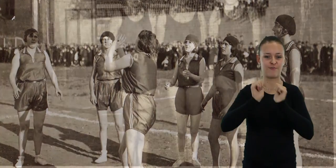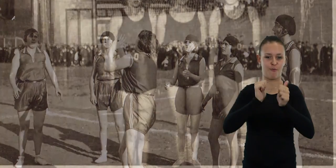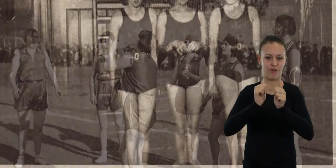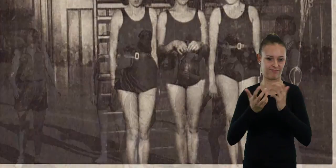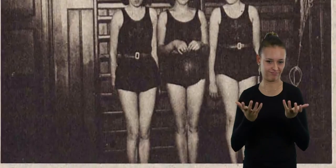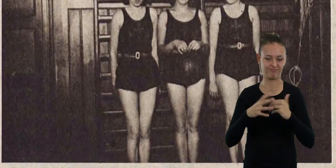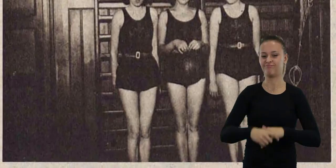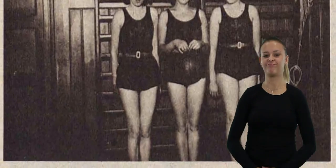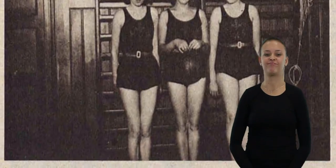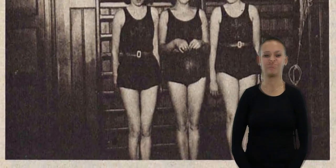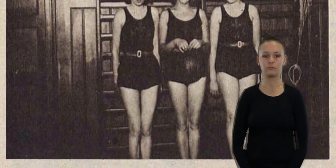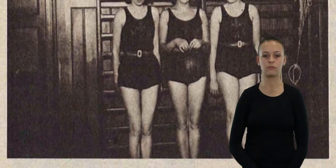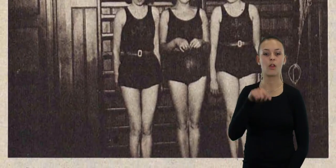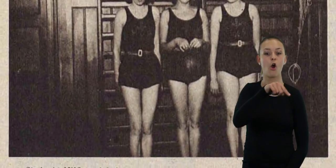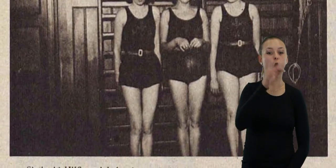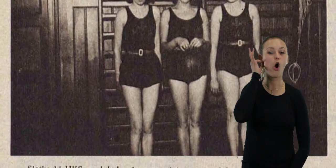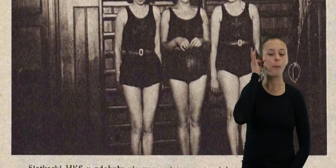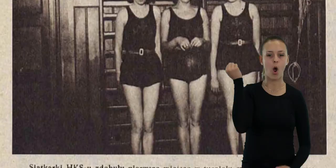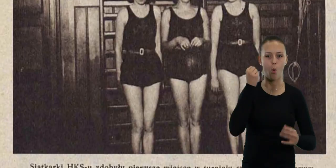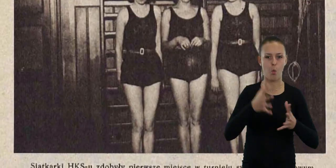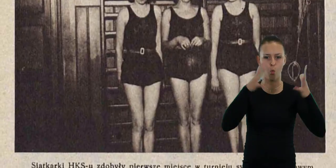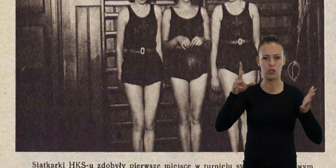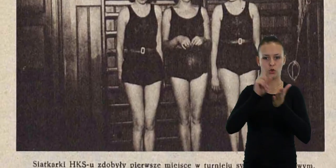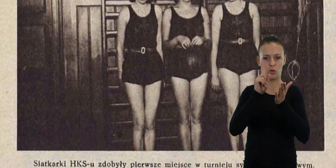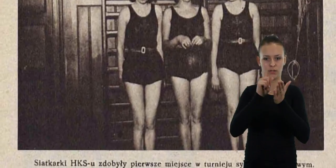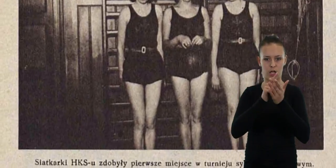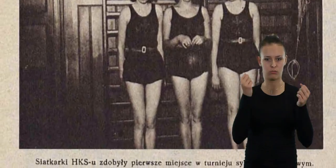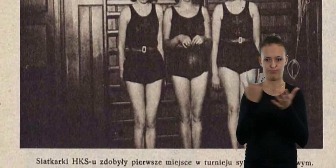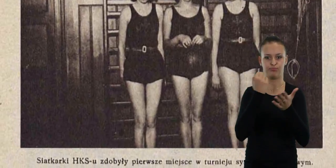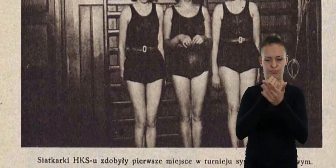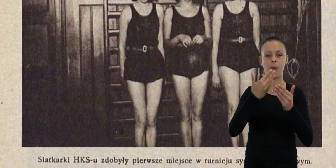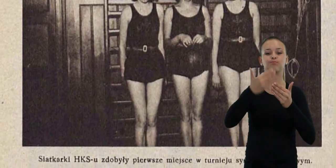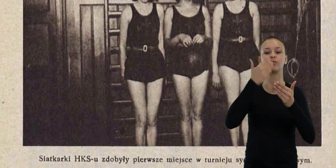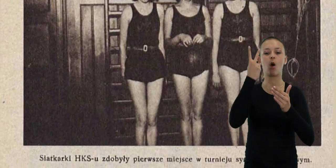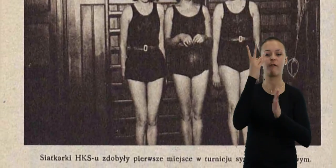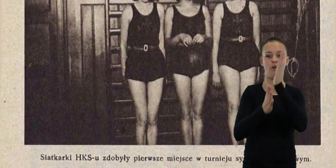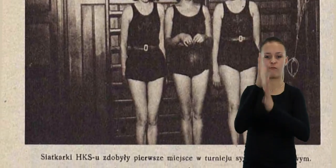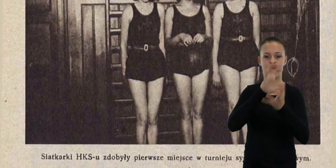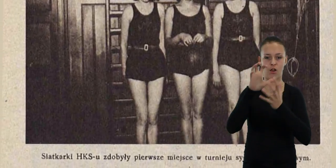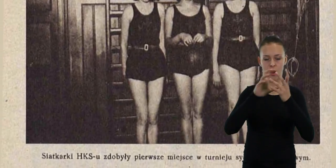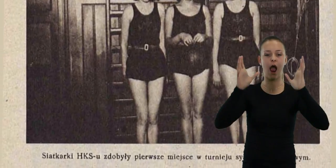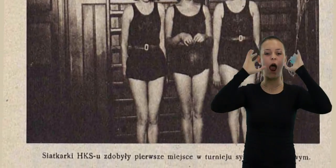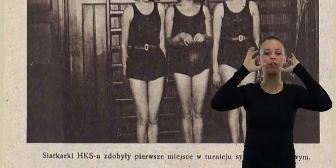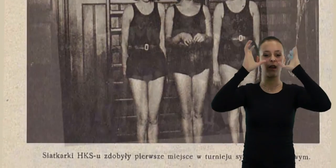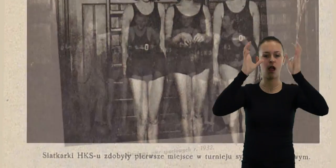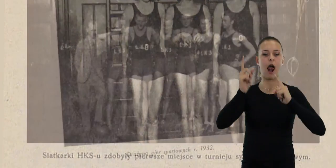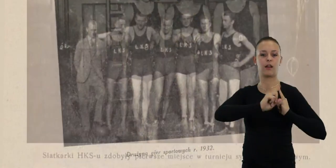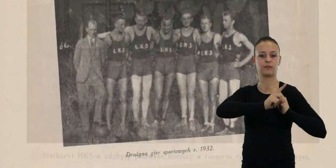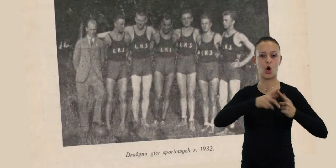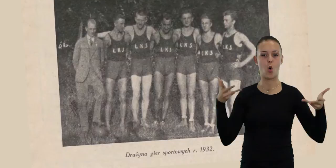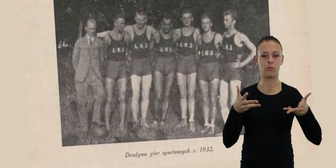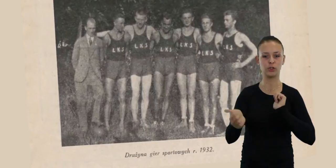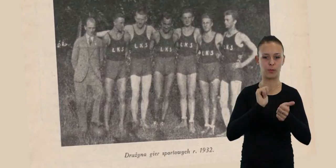Wśród kobiet największe sukcesy osiągnęły przed II wojną światową siatkarki harcerskiego klubu sportowego.